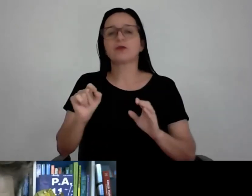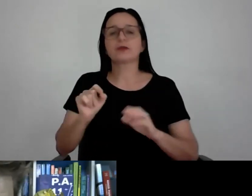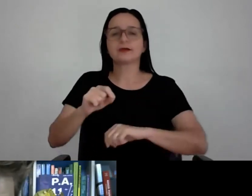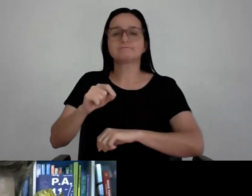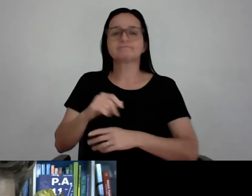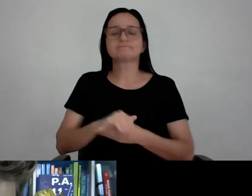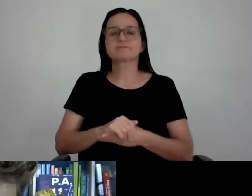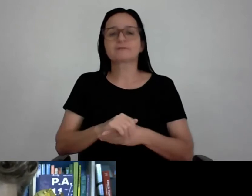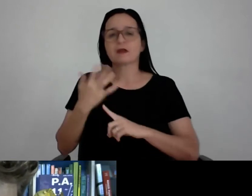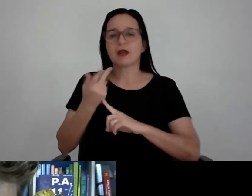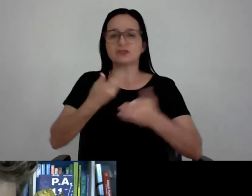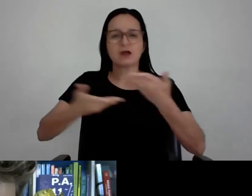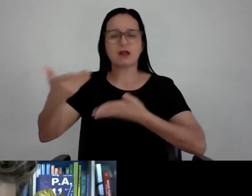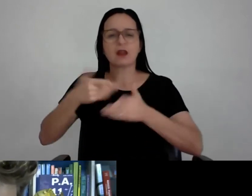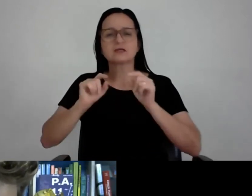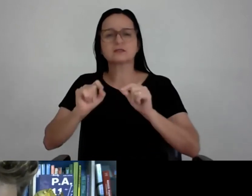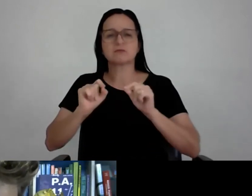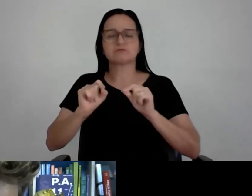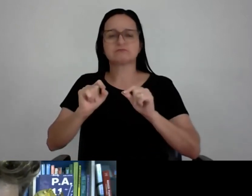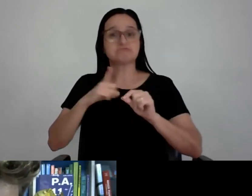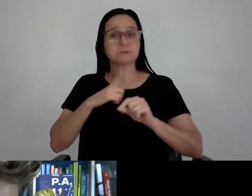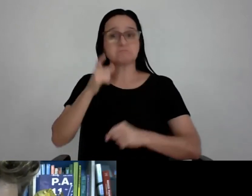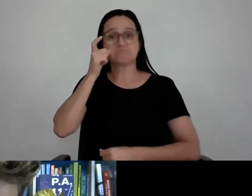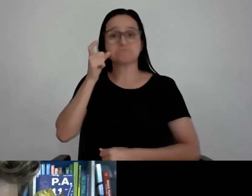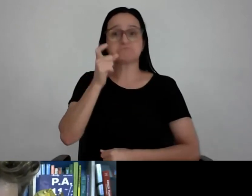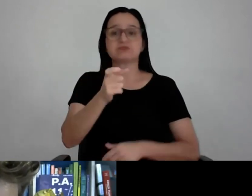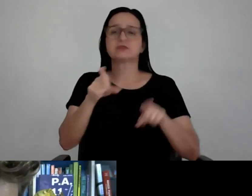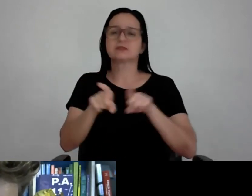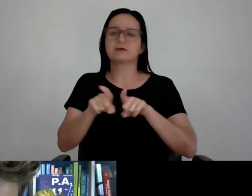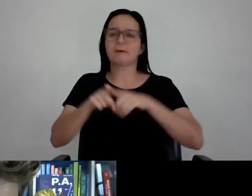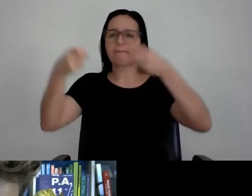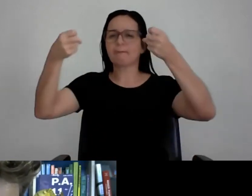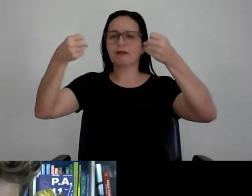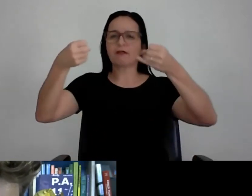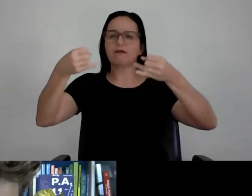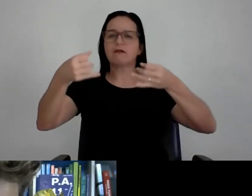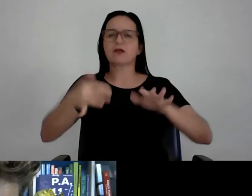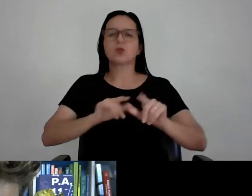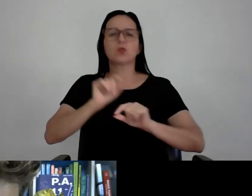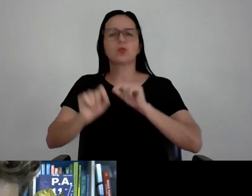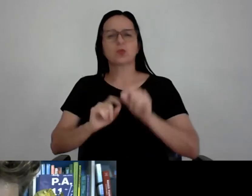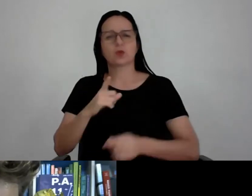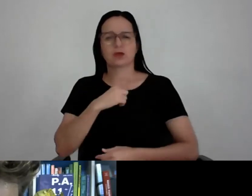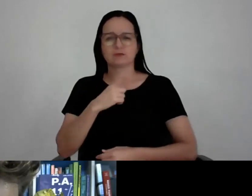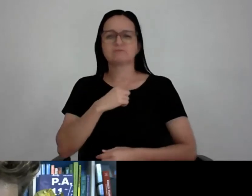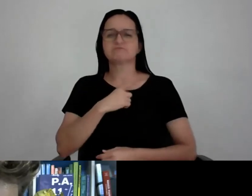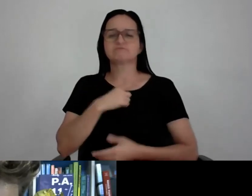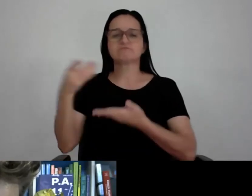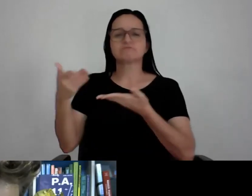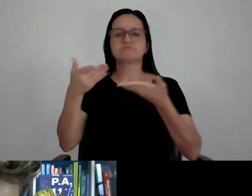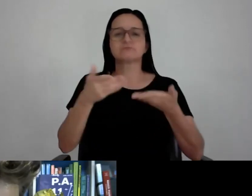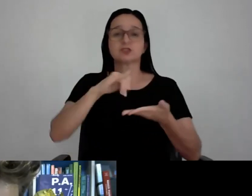PA11, que está bastante interessante. Então, o João vai falar um pouquinho com a gente. Antes de chamar o João para ele começar,